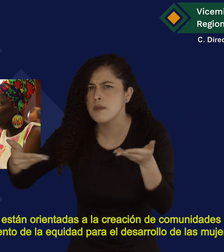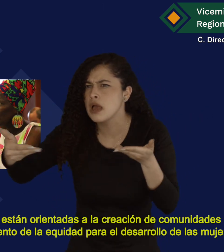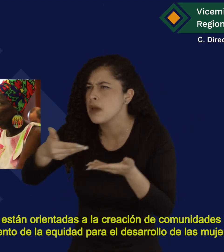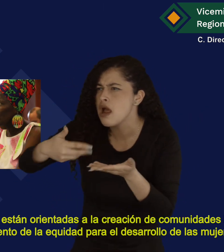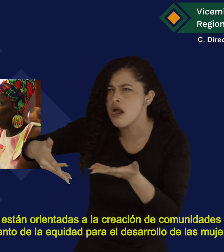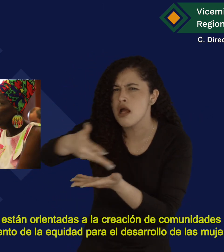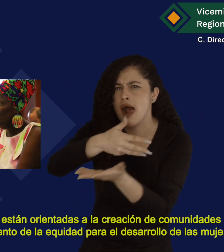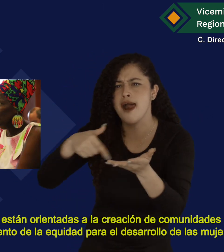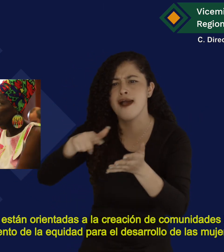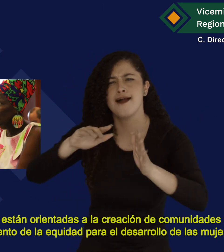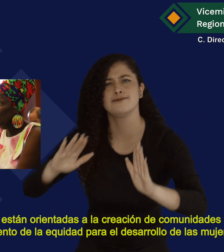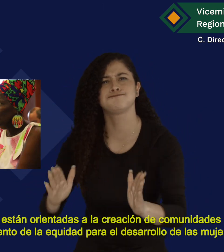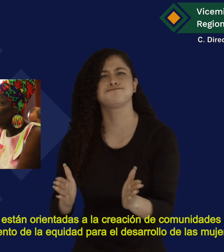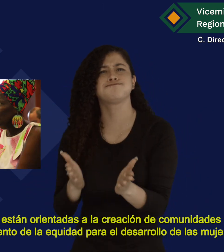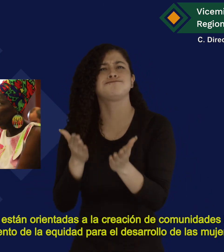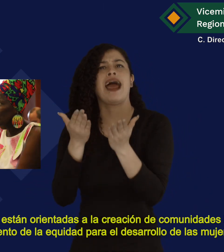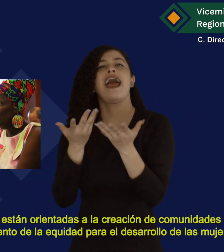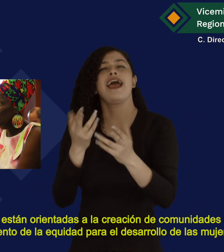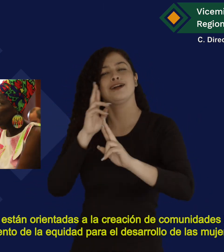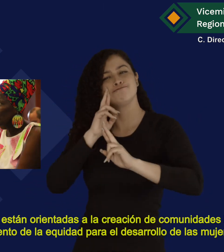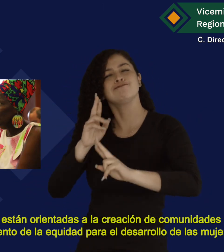para el desarrollo de las mujeres